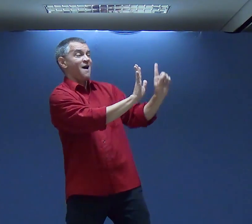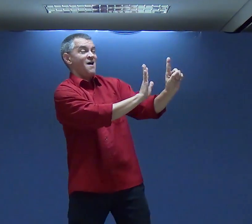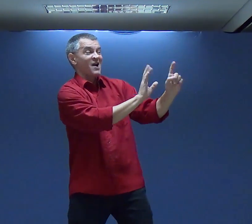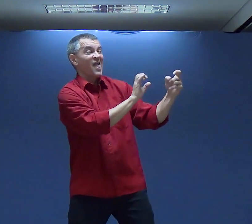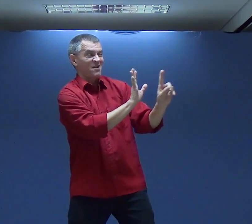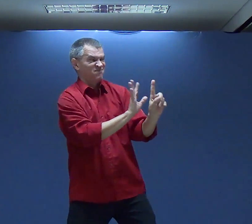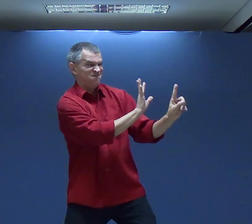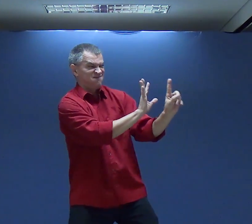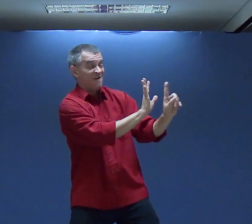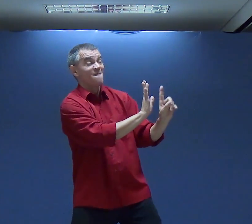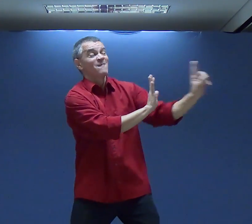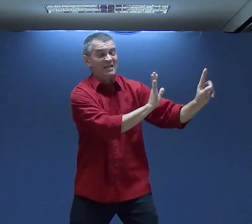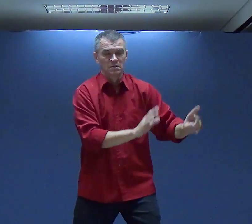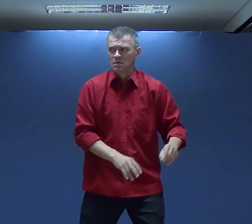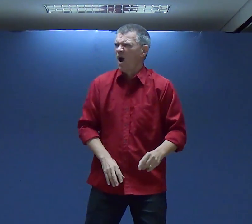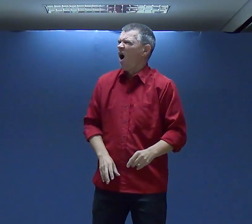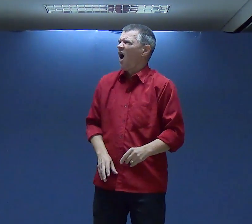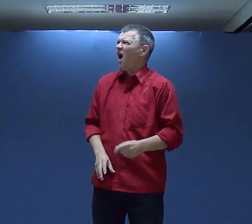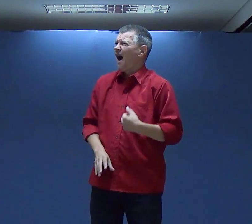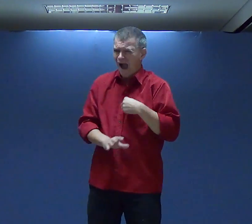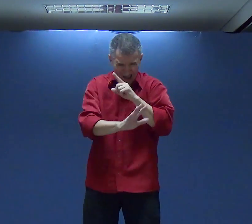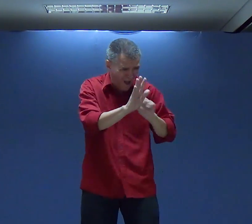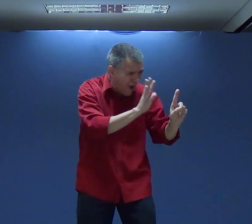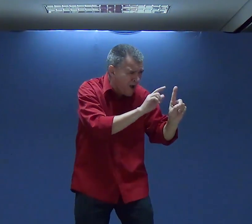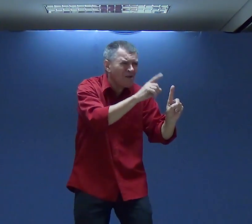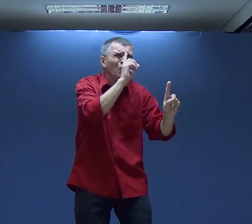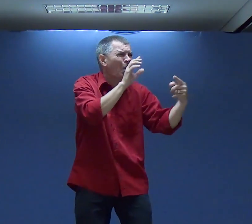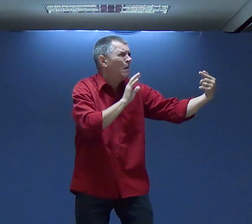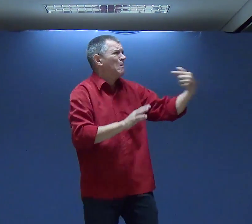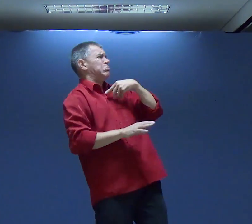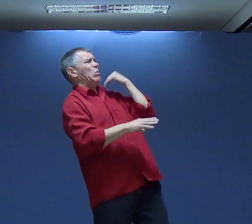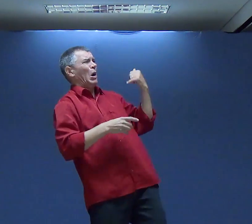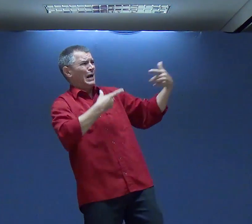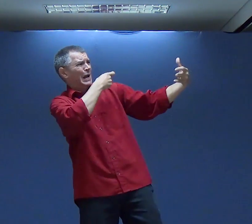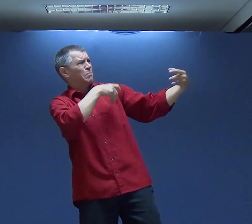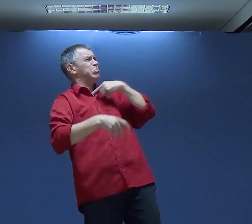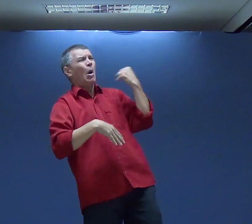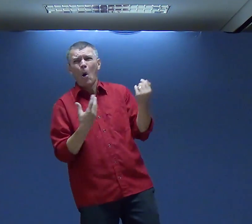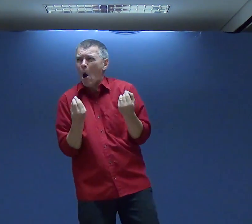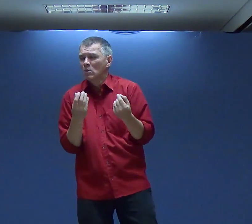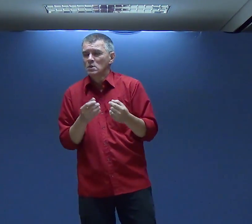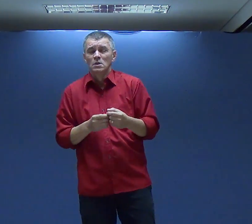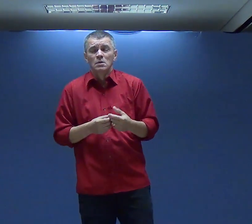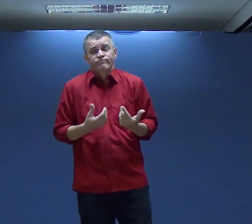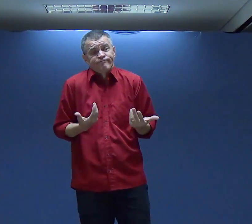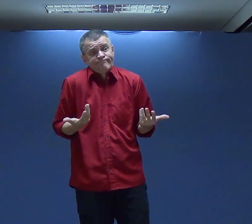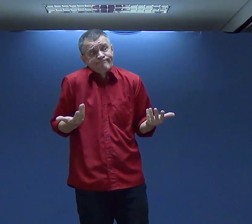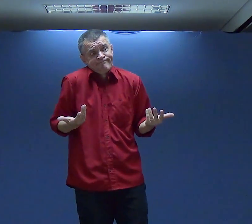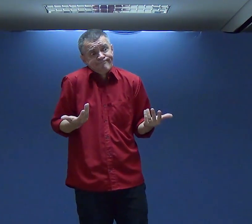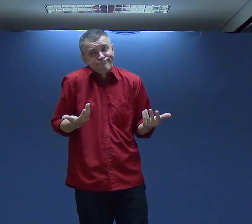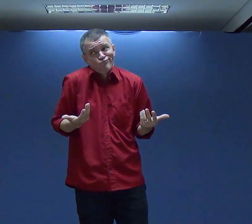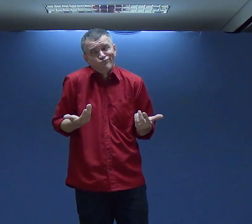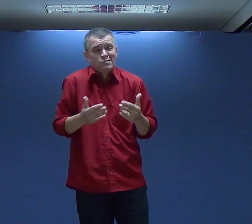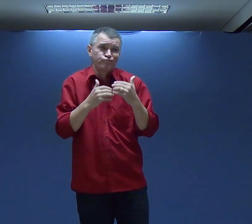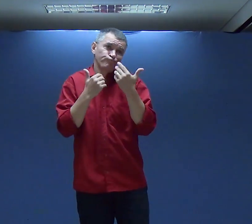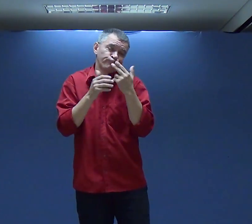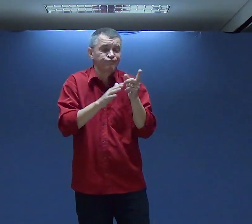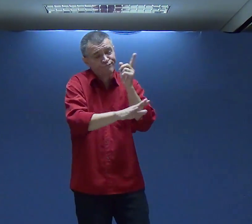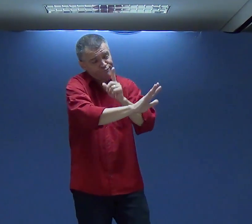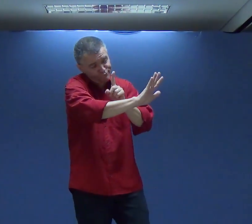preciso Que você Vá Adiante Você Vá Diante Da tropa Para uma Batalha